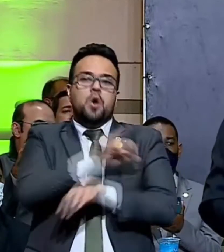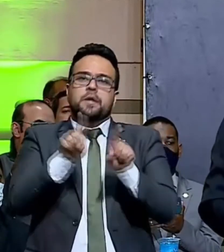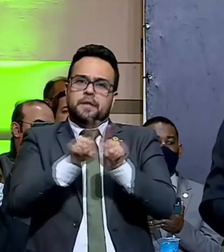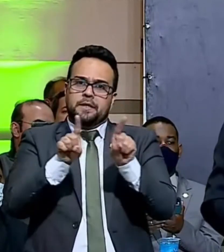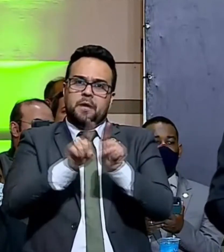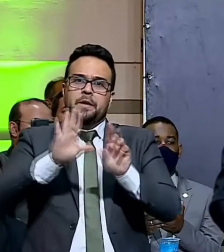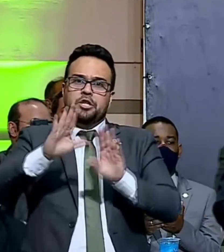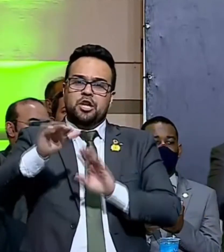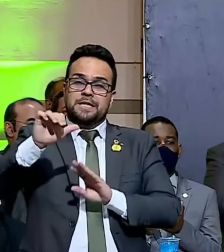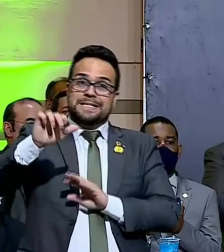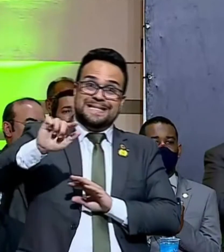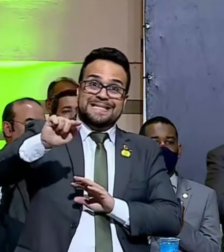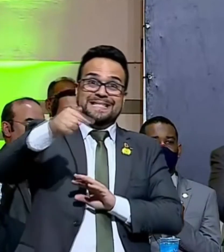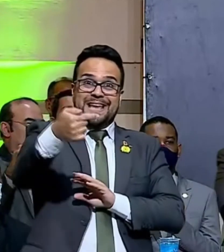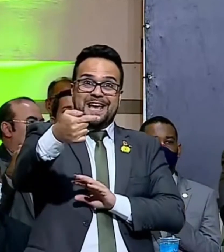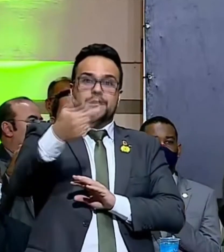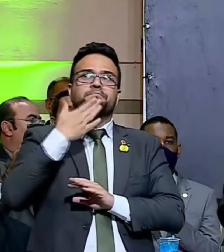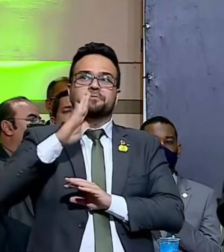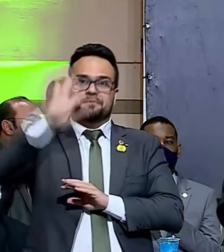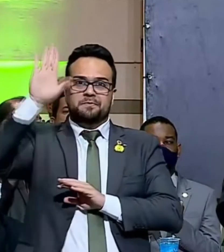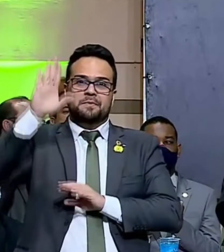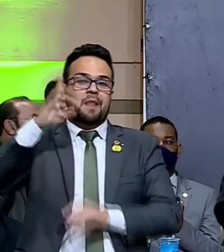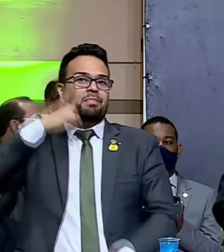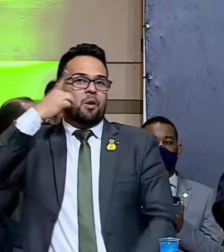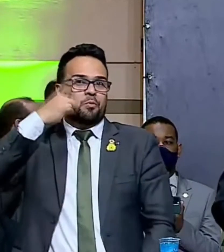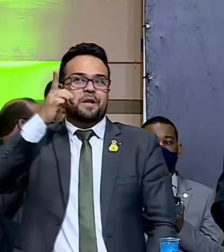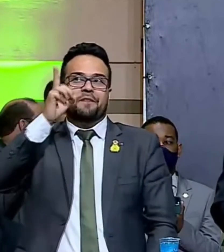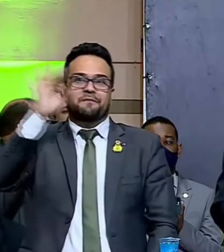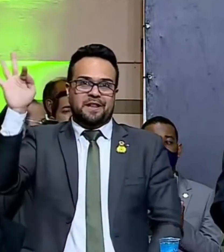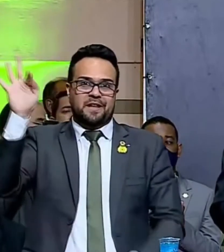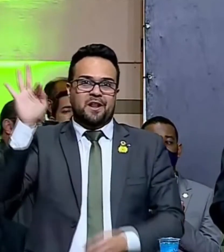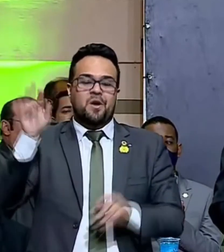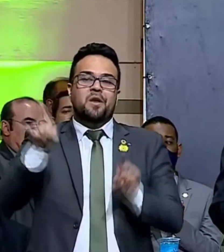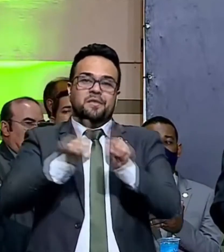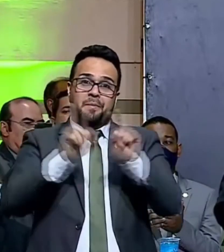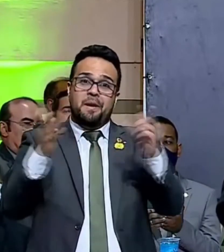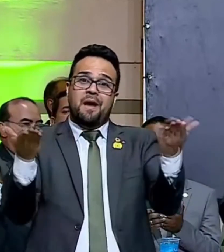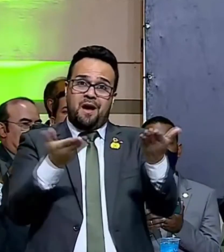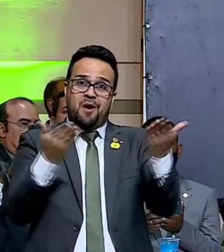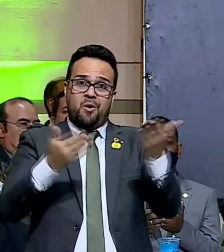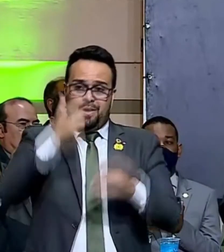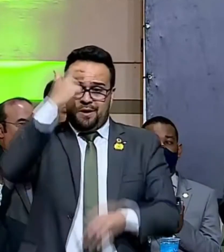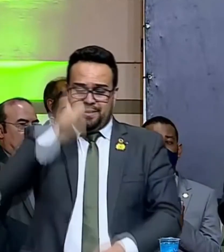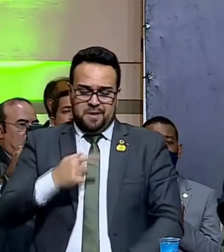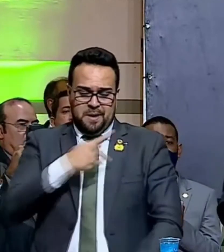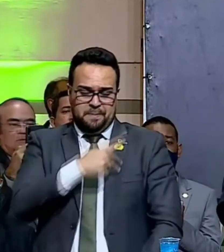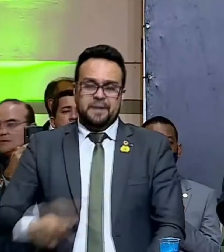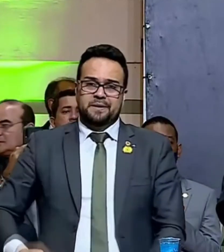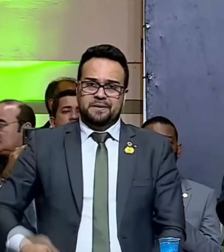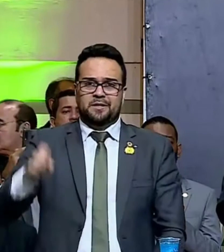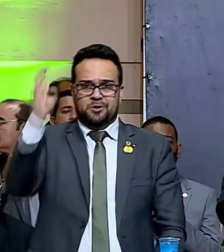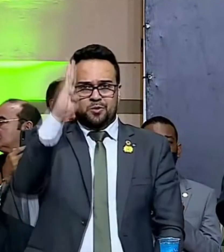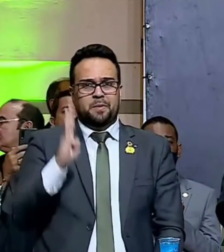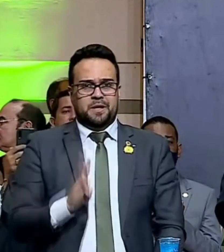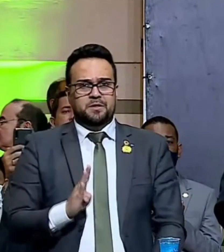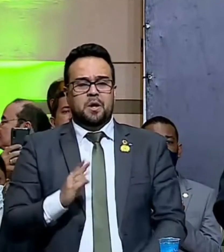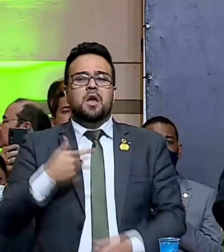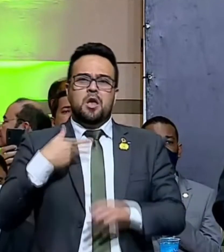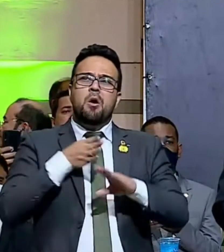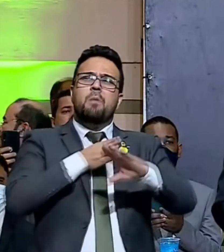também ao longo do meu sétimo mandato de deputado federal e também agora como presidente da República.